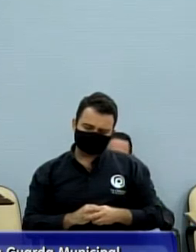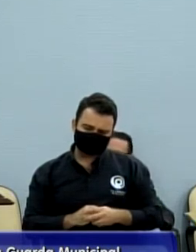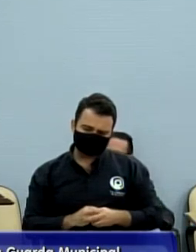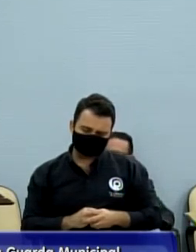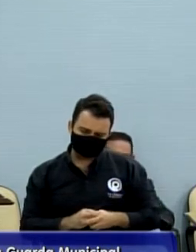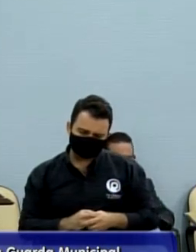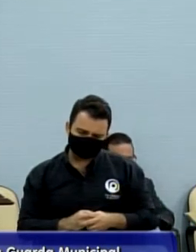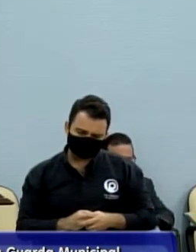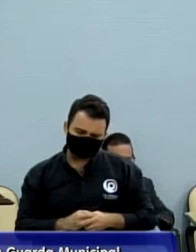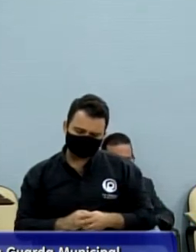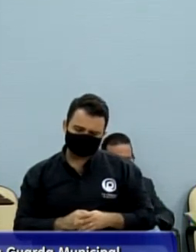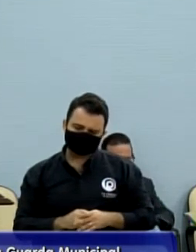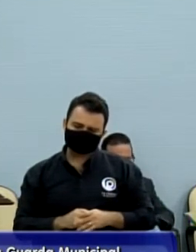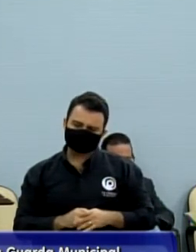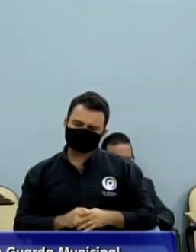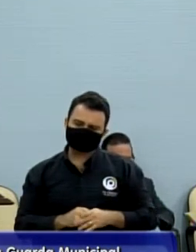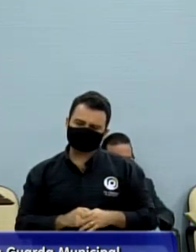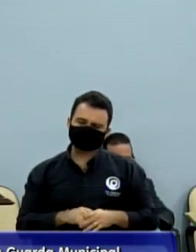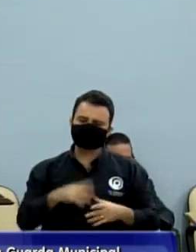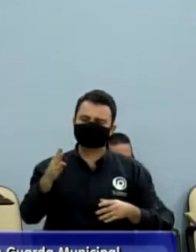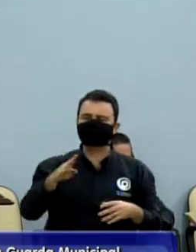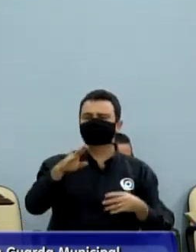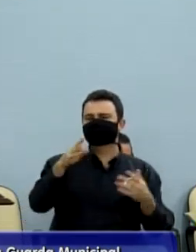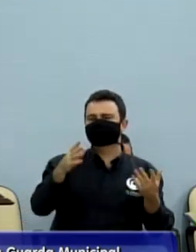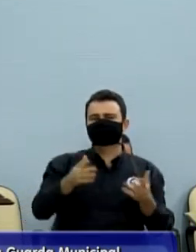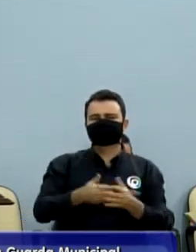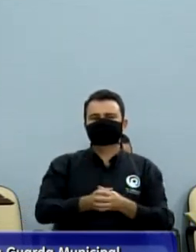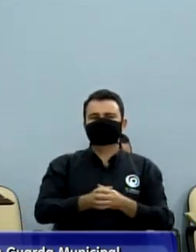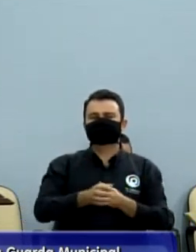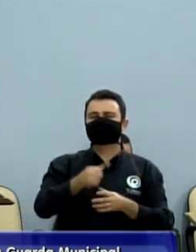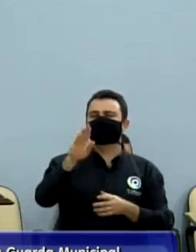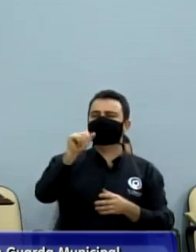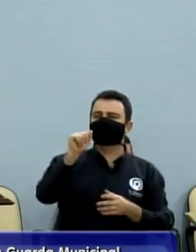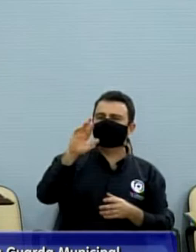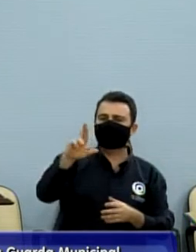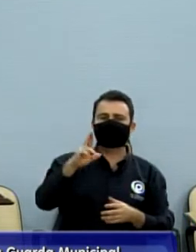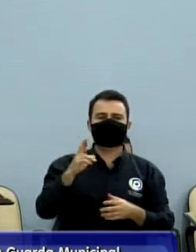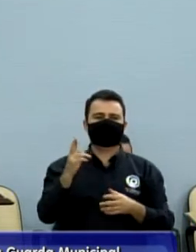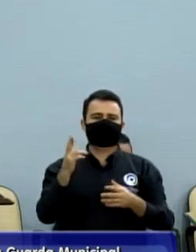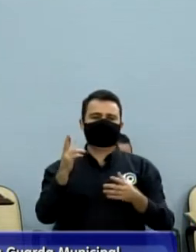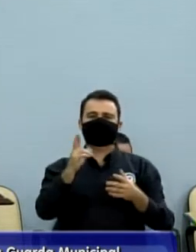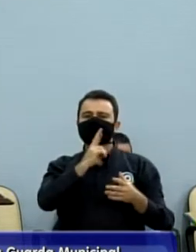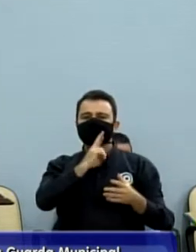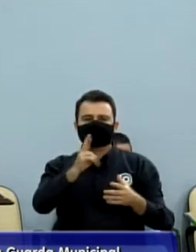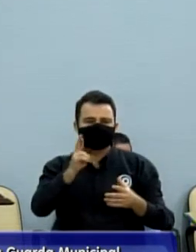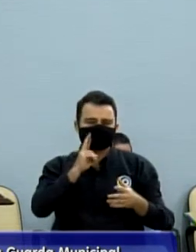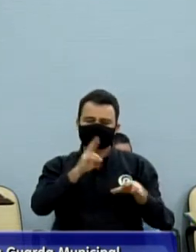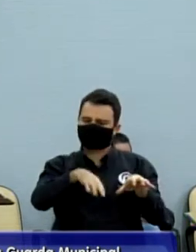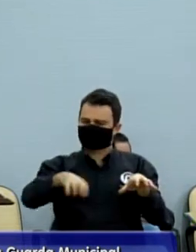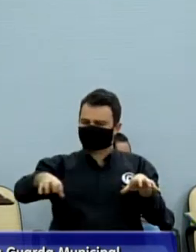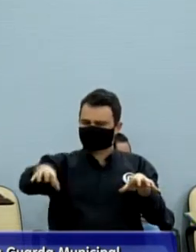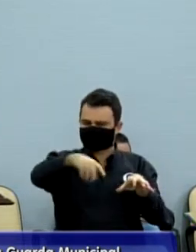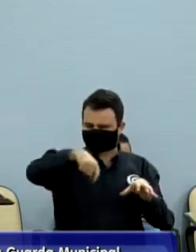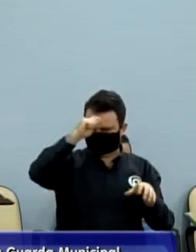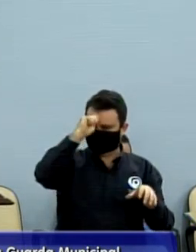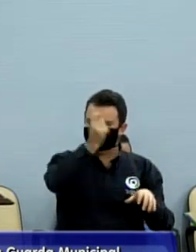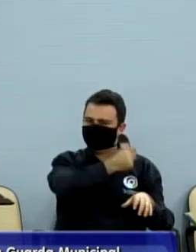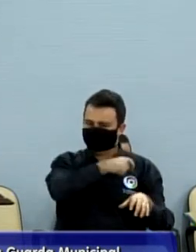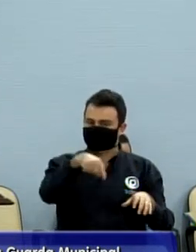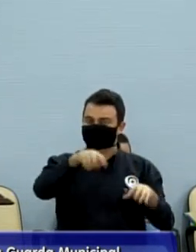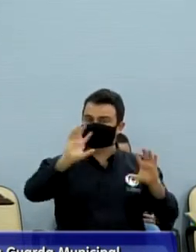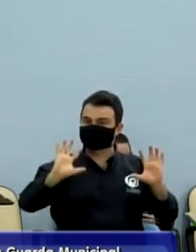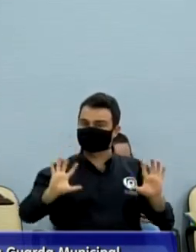valorizar, para divulgar os bares, para poder, ainda mais esse setor de bar e restaurante, foi um dos setores que mais